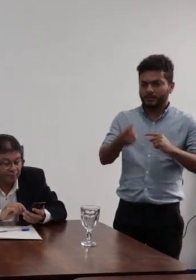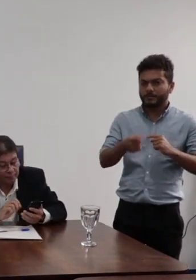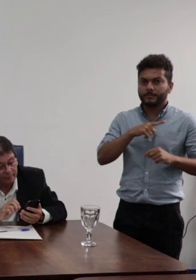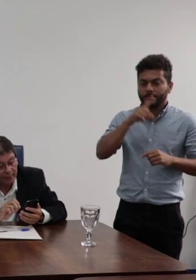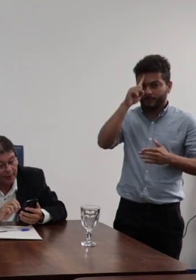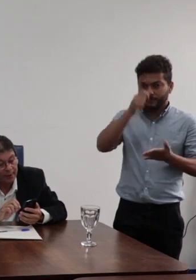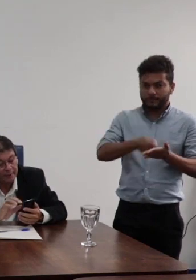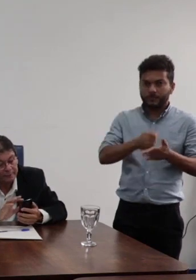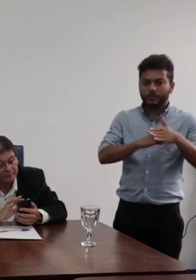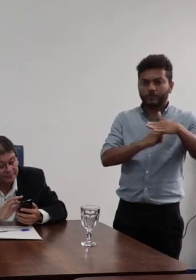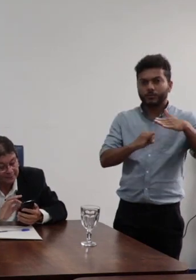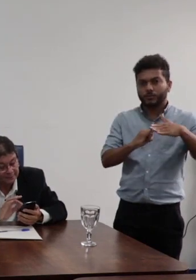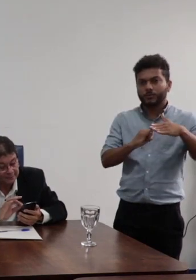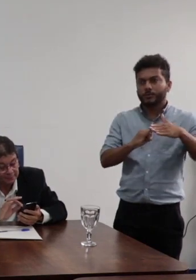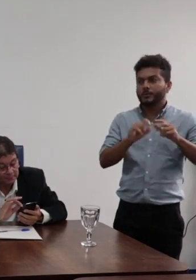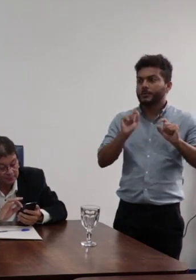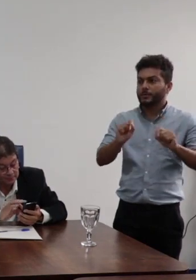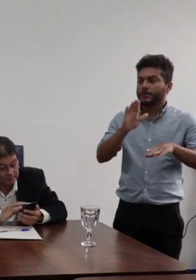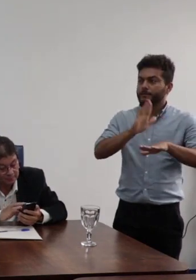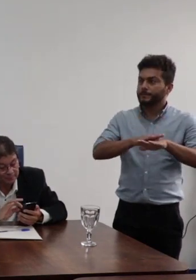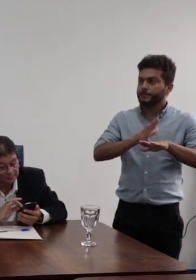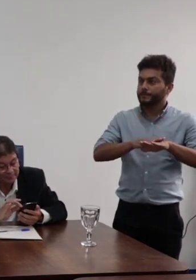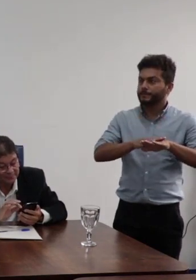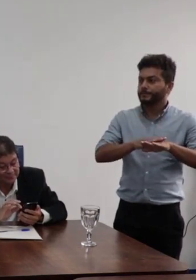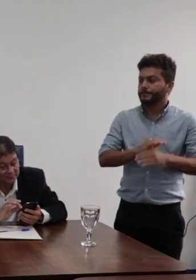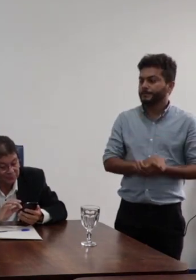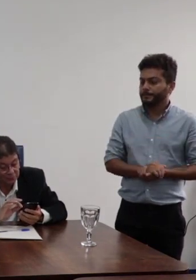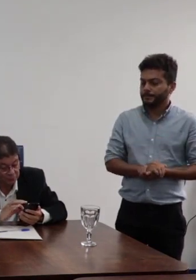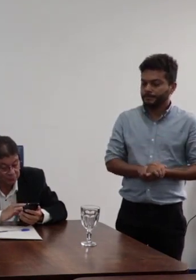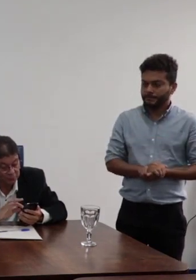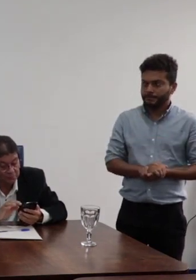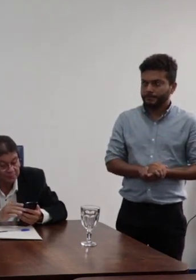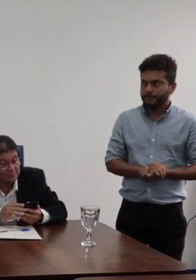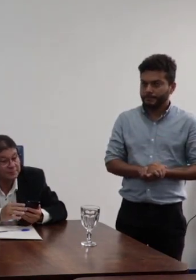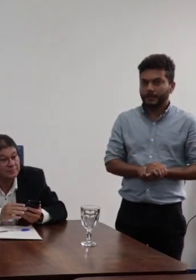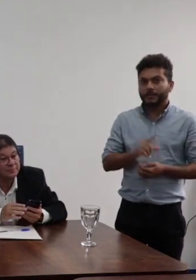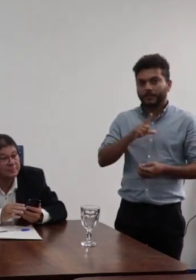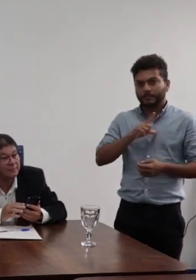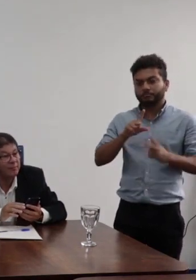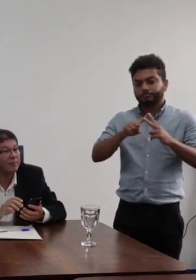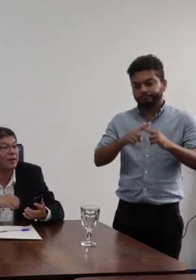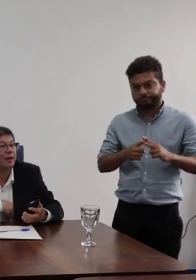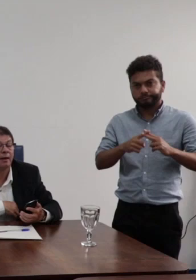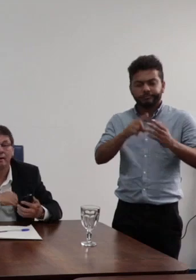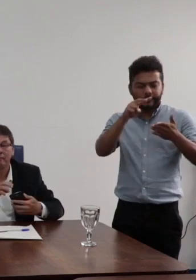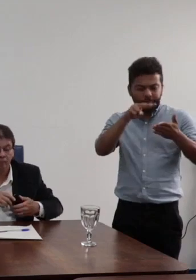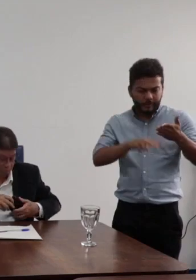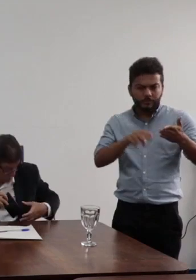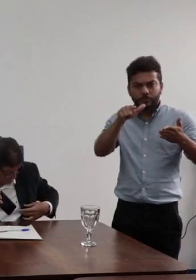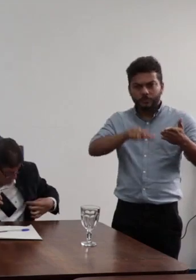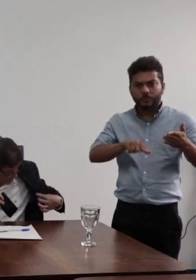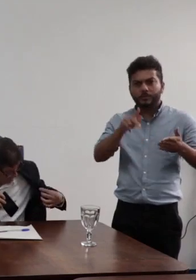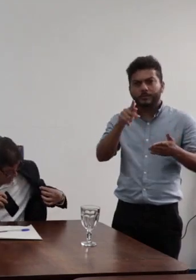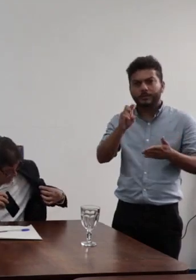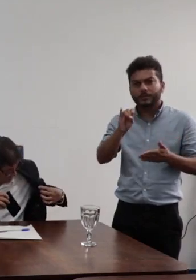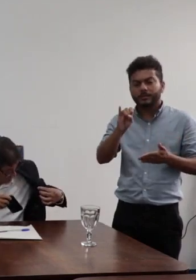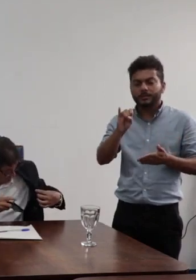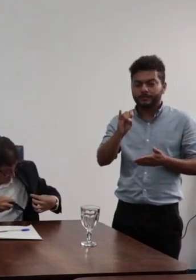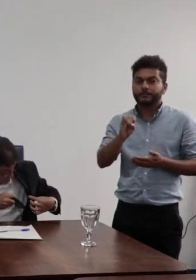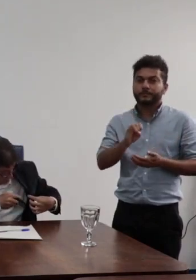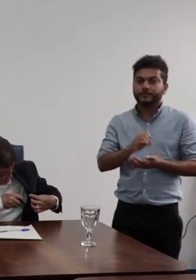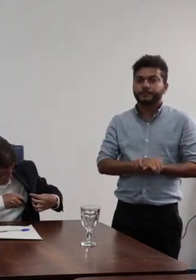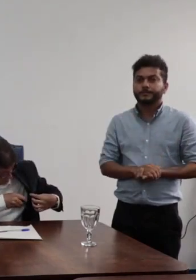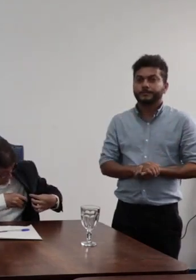institucional de se fazer essa revisão com o próprio plano previa